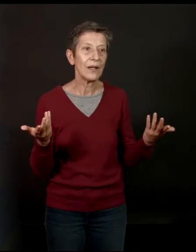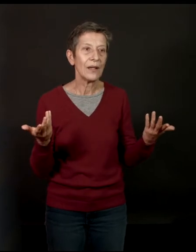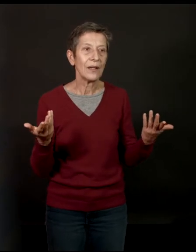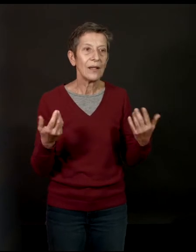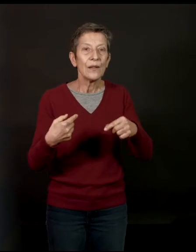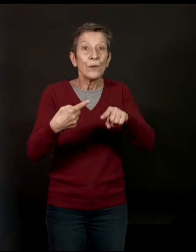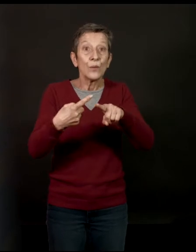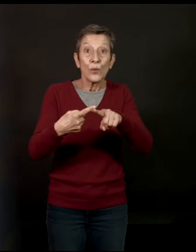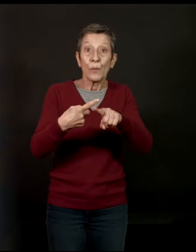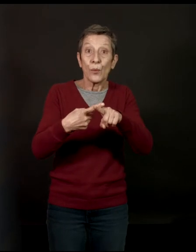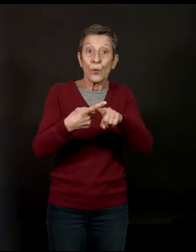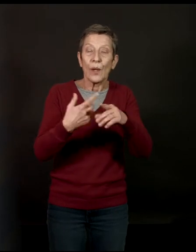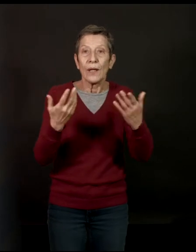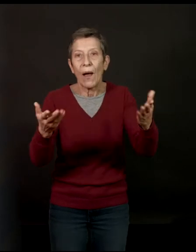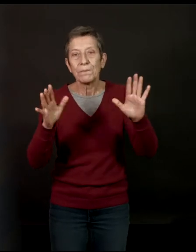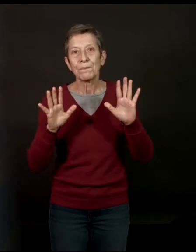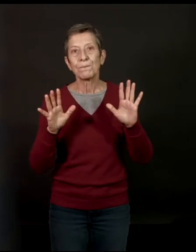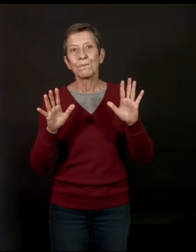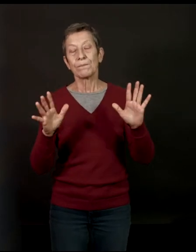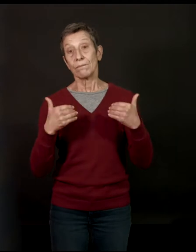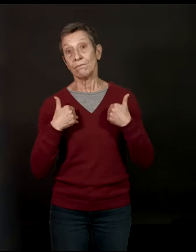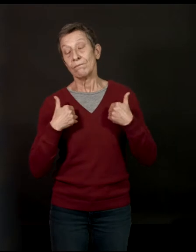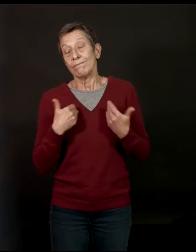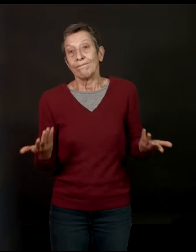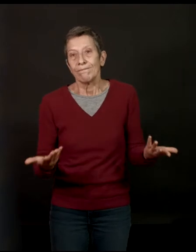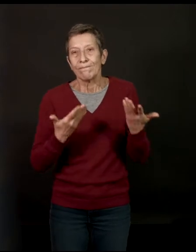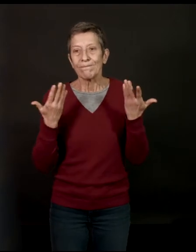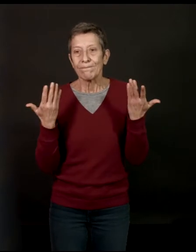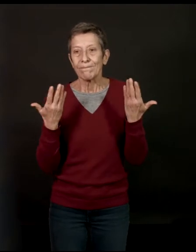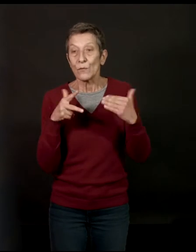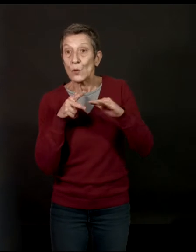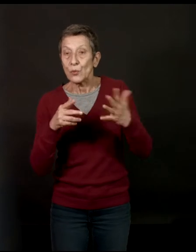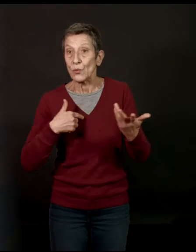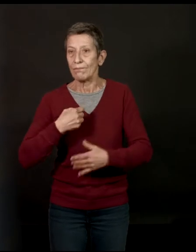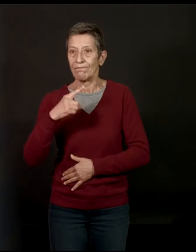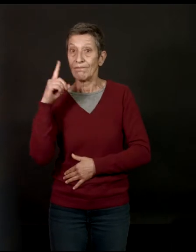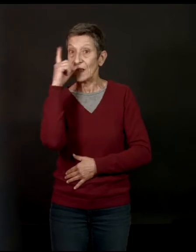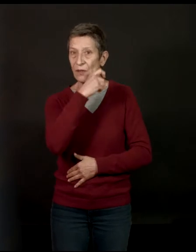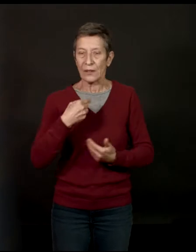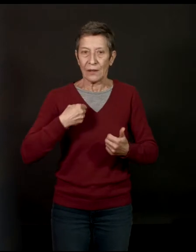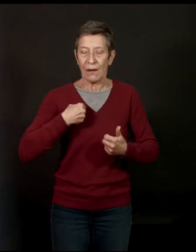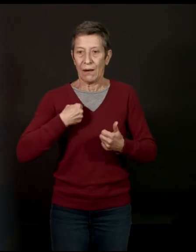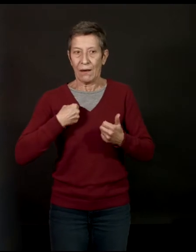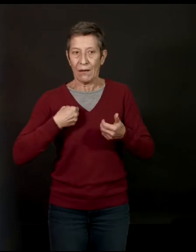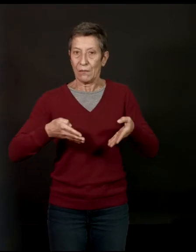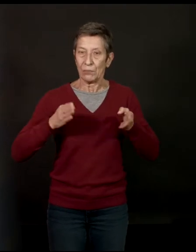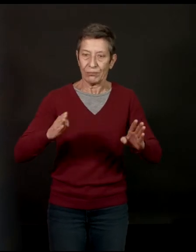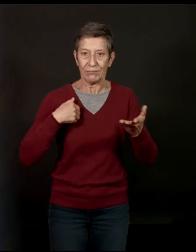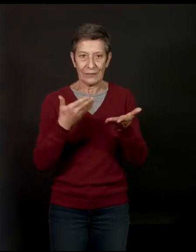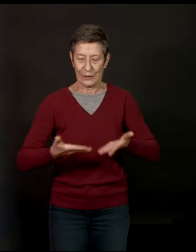Petit à petit, au début, a du mal. Enfin, en tout cas, moi, j'ai du mal à voir moi-même ce qu cherche dans un type de